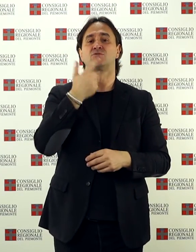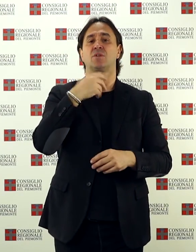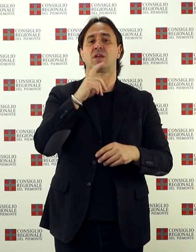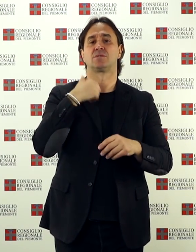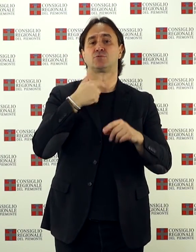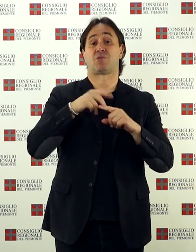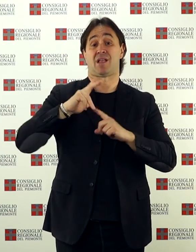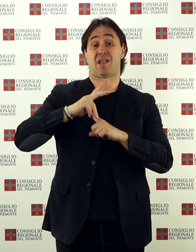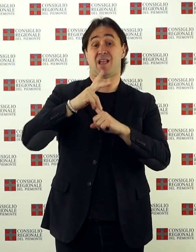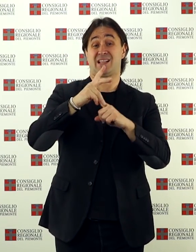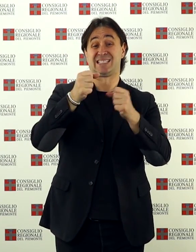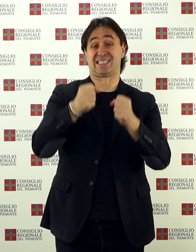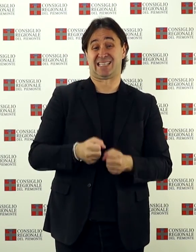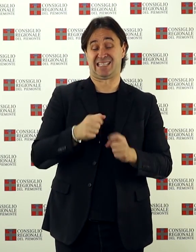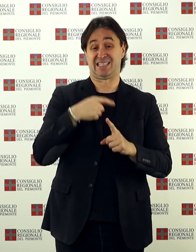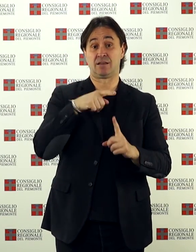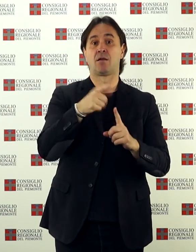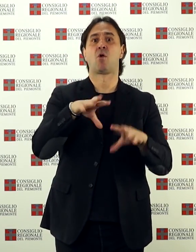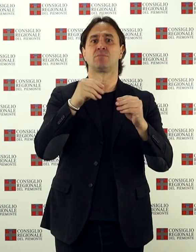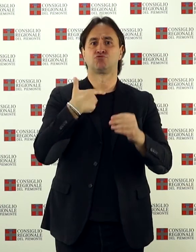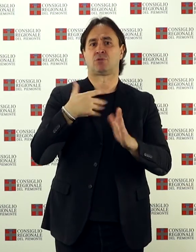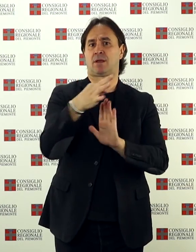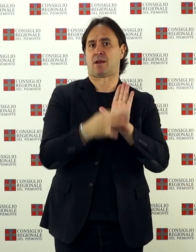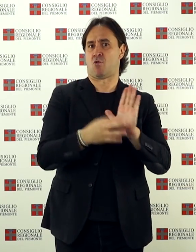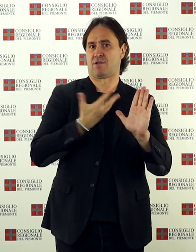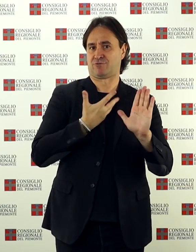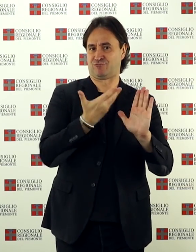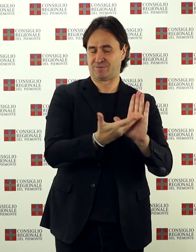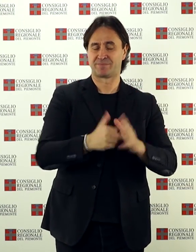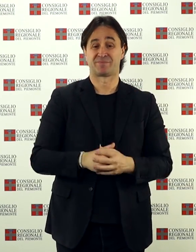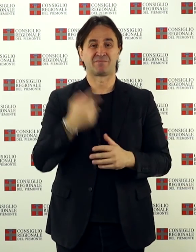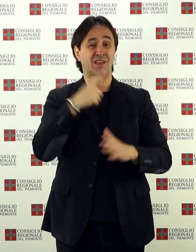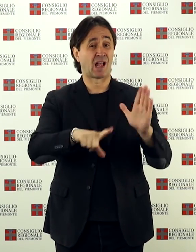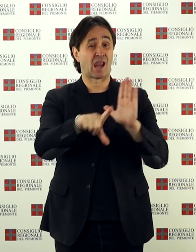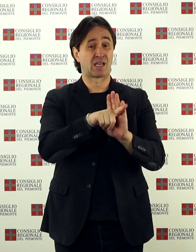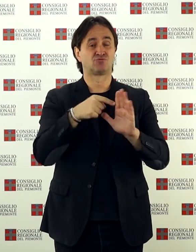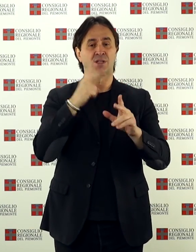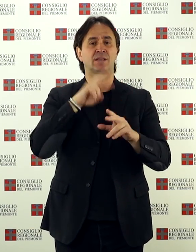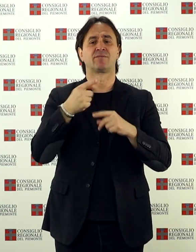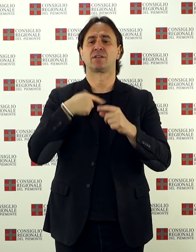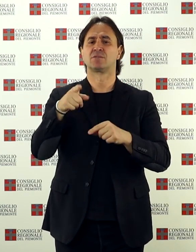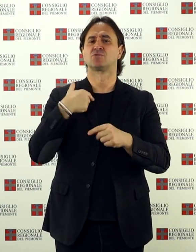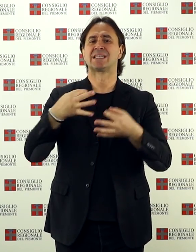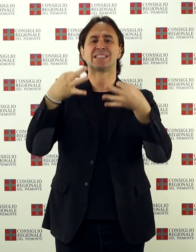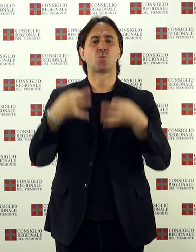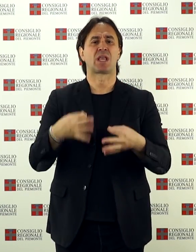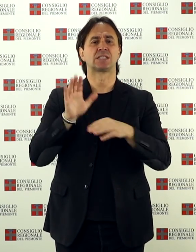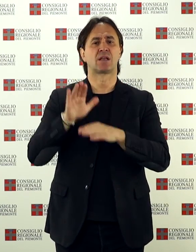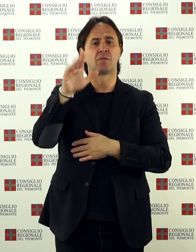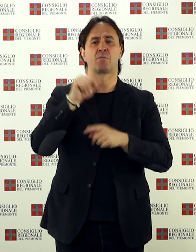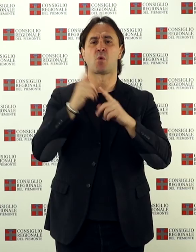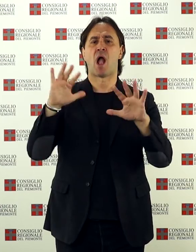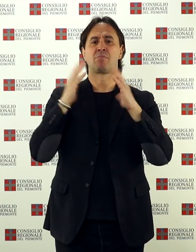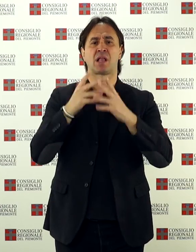delle lischi, che comunque è stato regolamentato per la prima volta. La legge, che promuove la sicurezza e lo sviluppo montano e tutela l